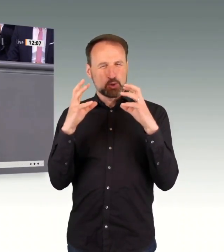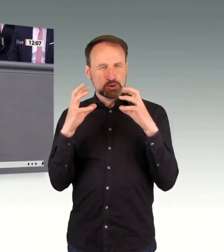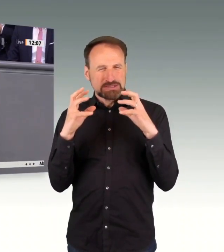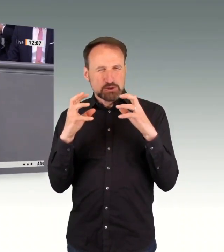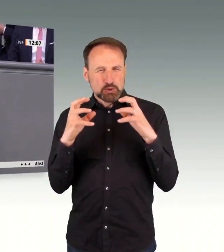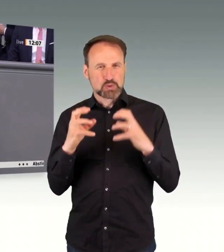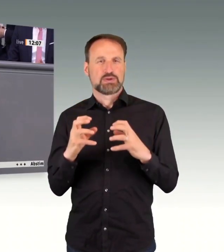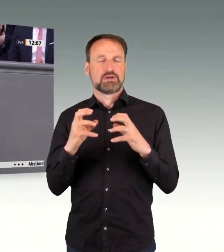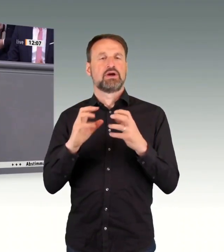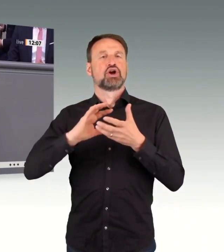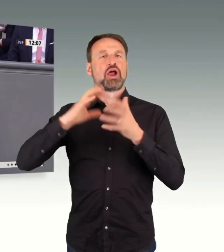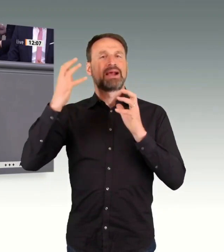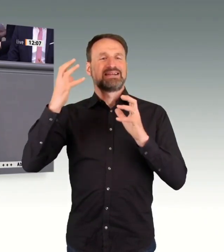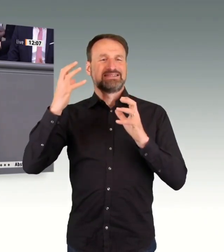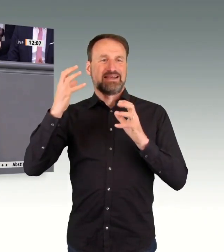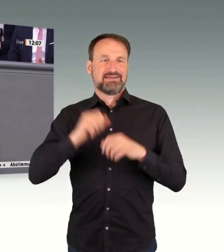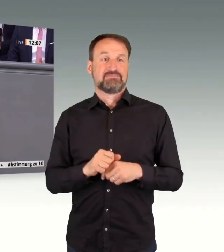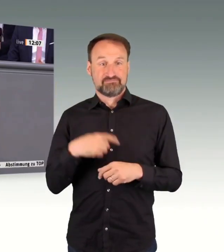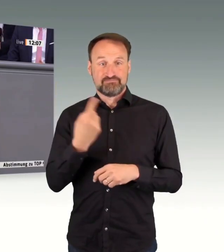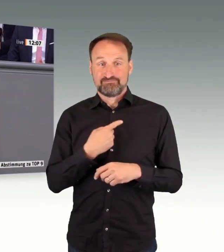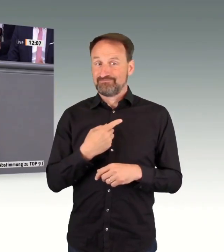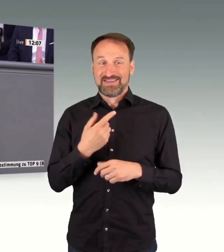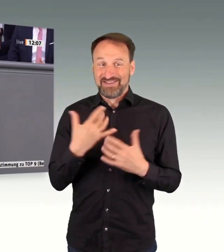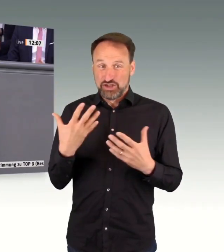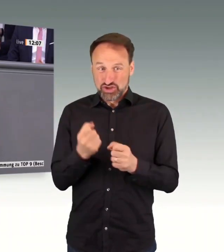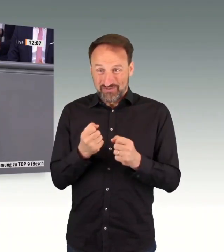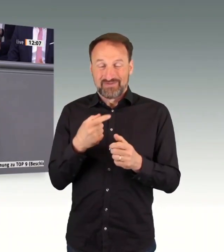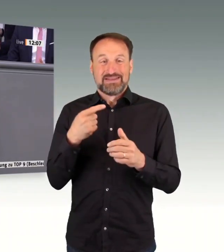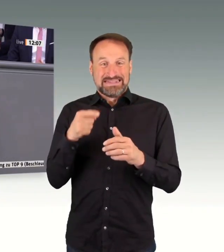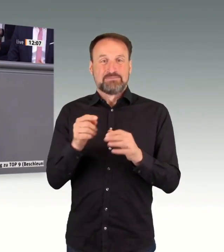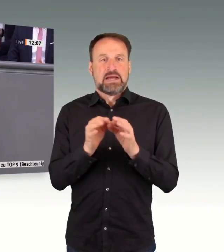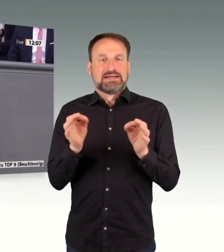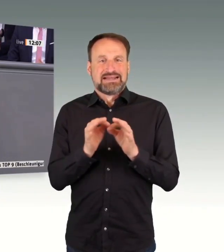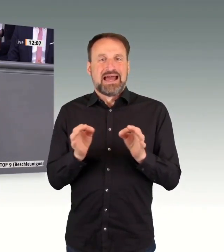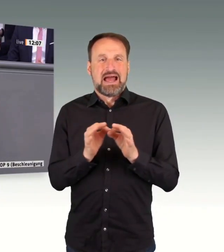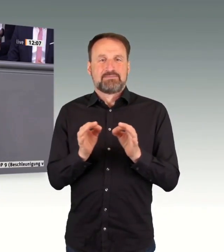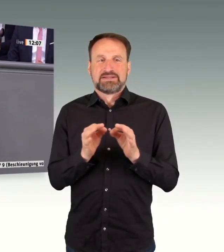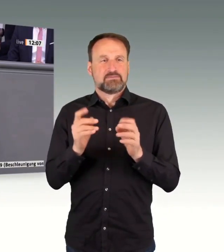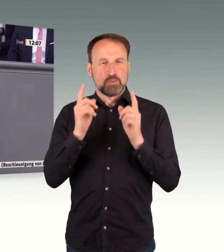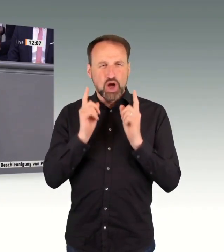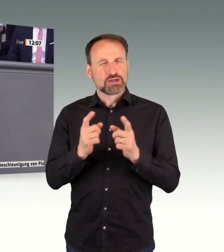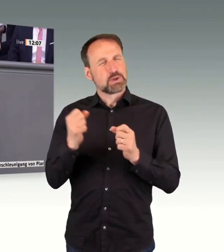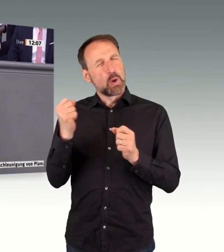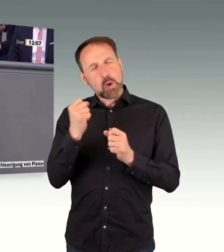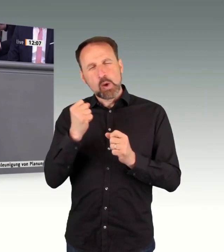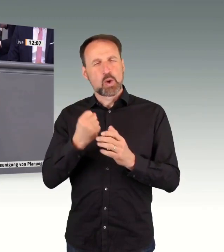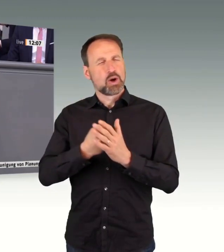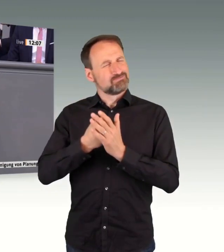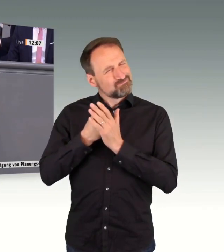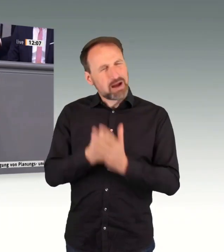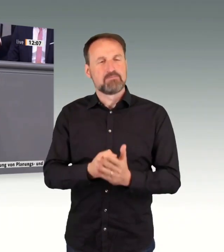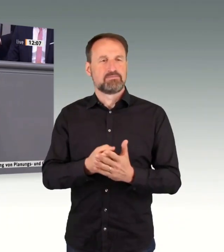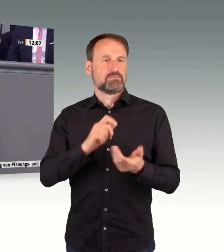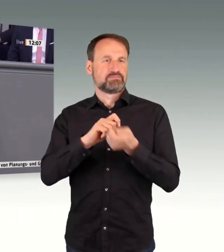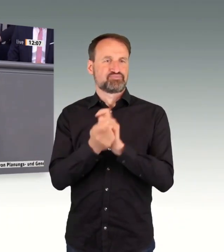drei Ebenen reden. Das eine sind die fachgesetzlichen Maßnahmen, zu denen ich jetzt angesichts der Zeit nichts sagen will. Und wir werden natürlich im Osterpaket und an vielen anderen Stellen